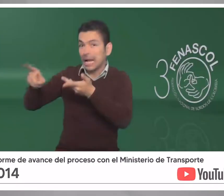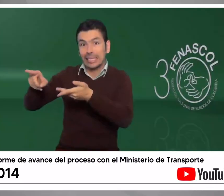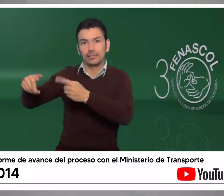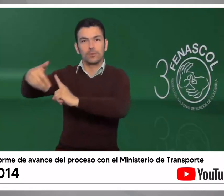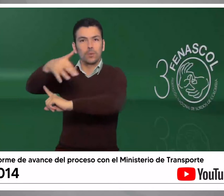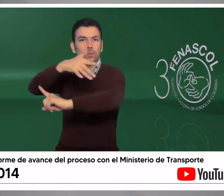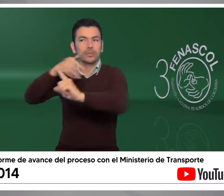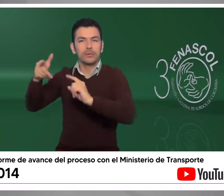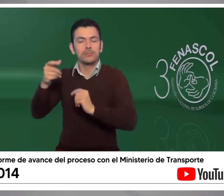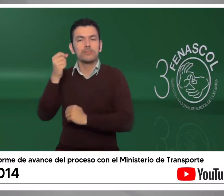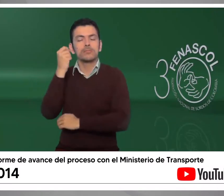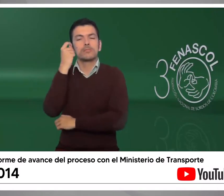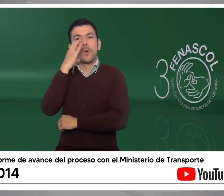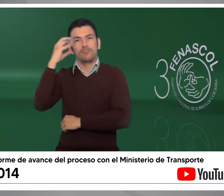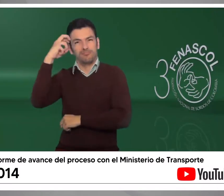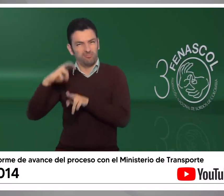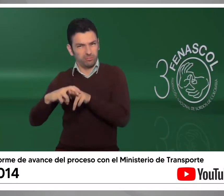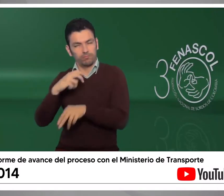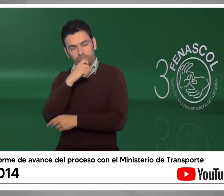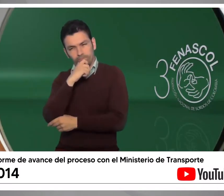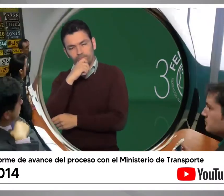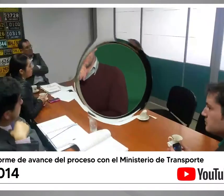Correcto. Con ese contexto, entonces podemos sentarnos a dialogar.